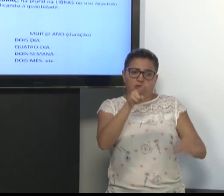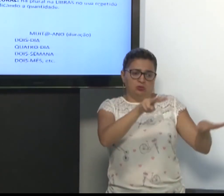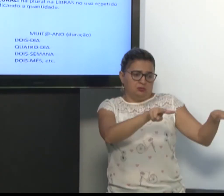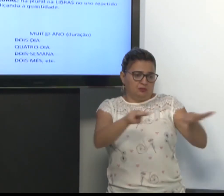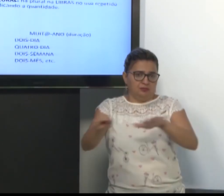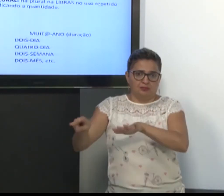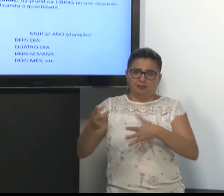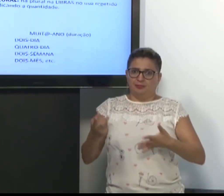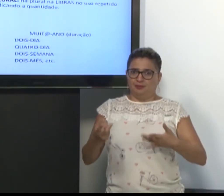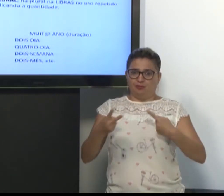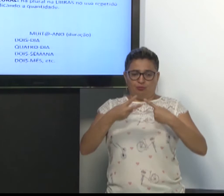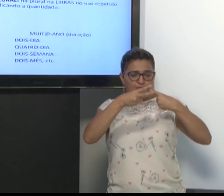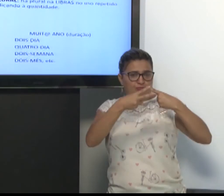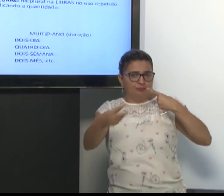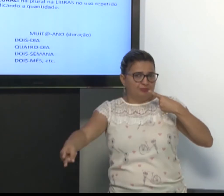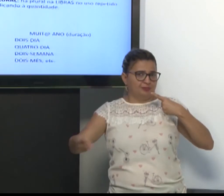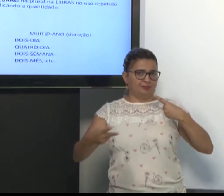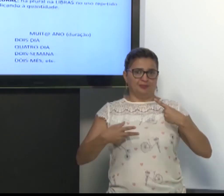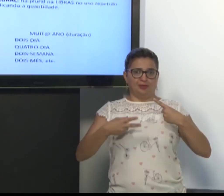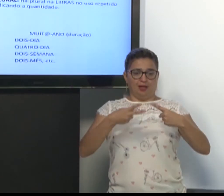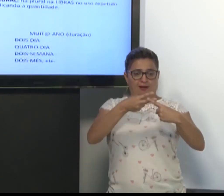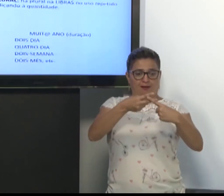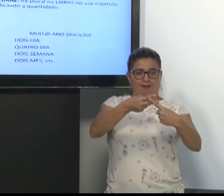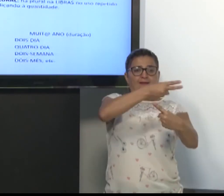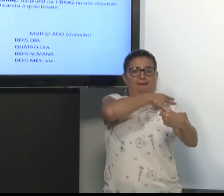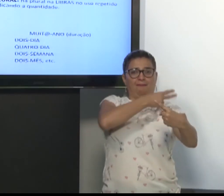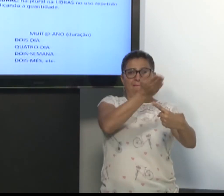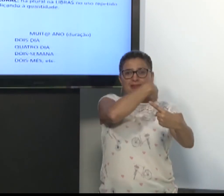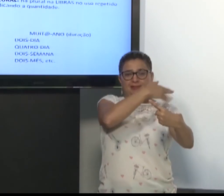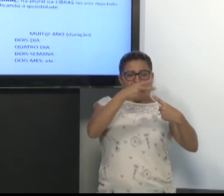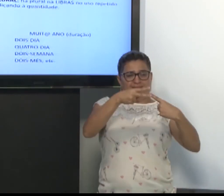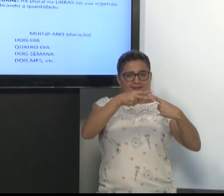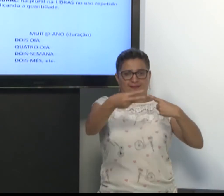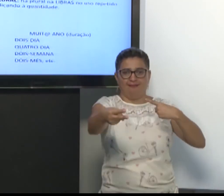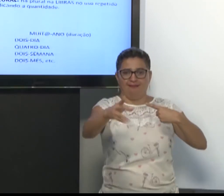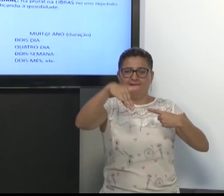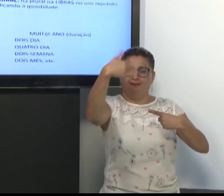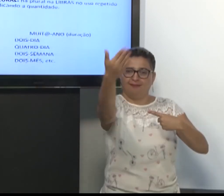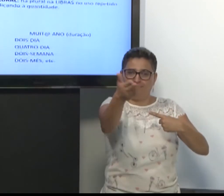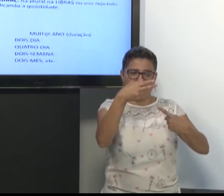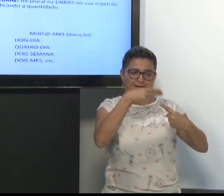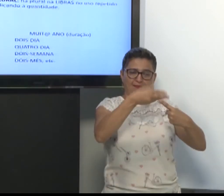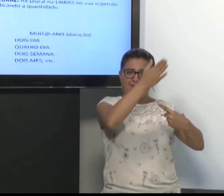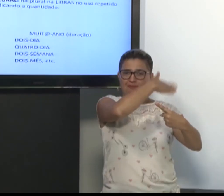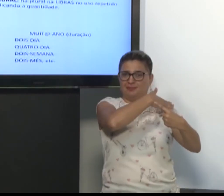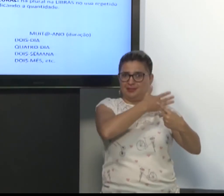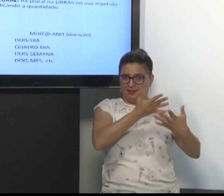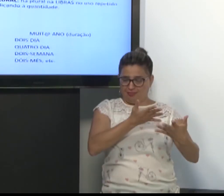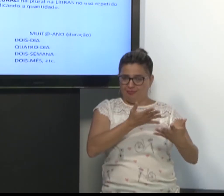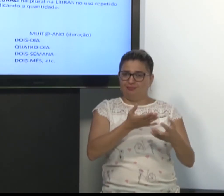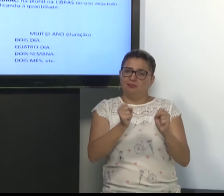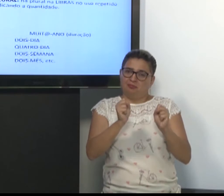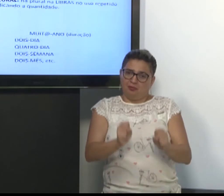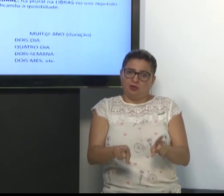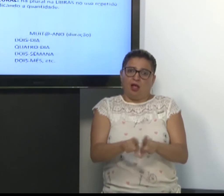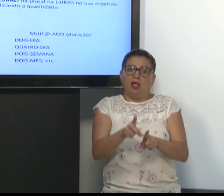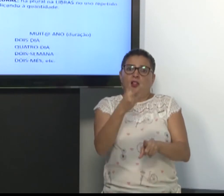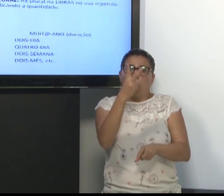Duas semanas, já incorporado. Duas semanas passadas. Duas semanas, daqui a duas semanas. Dois anos